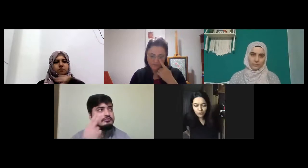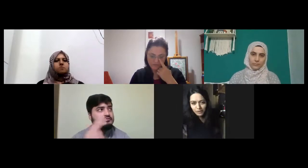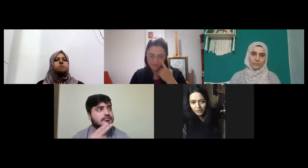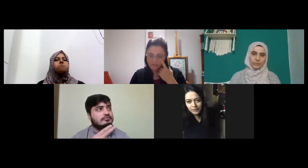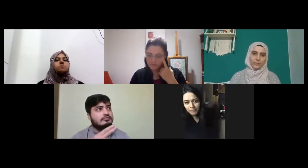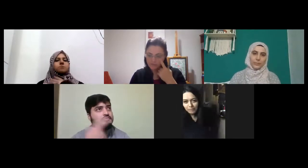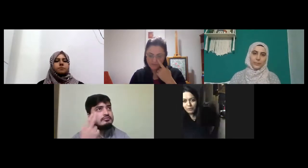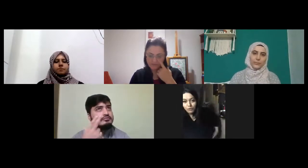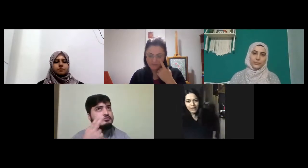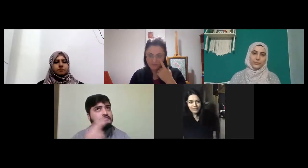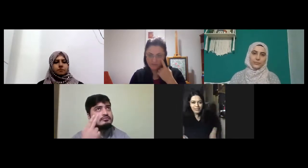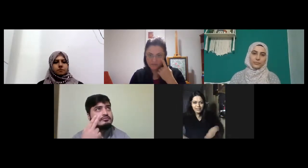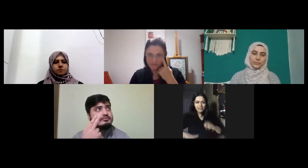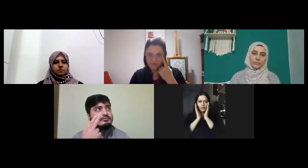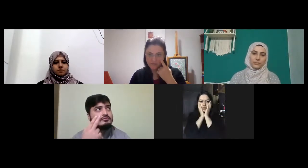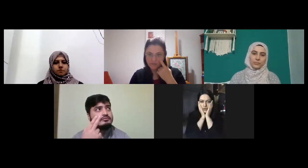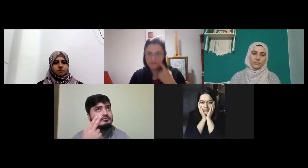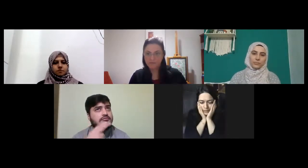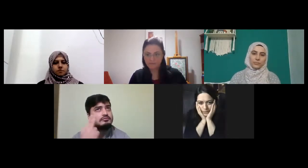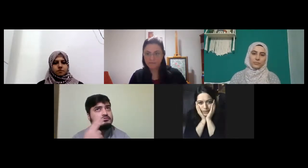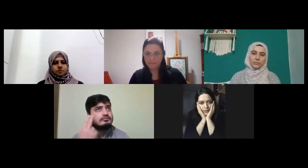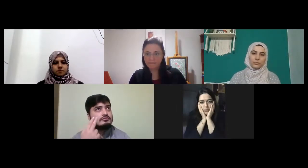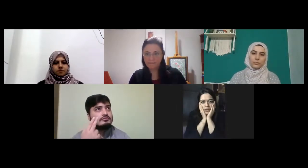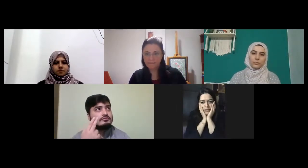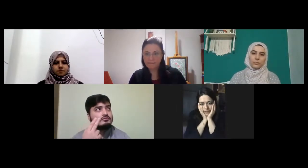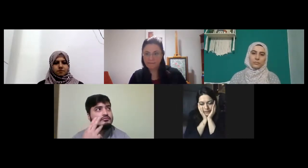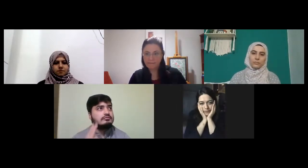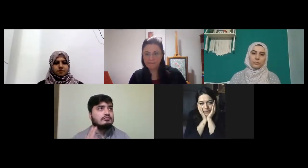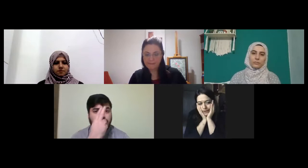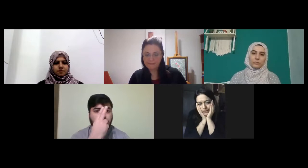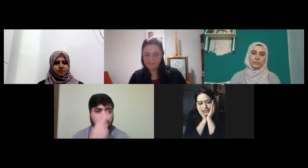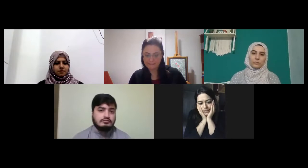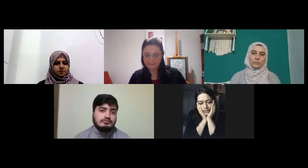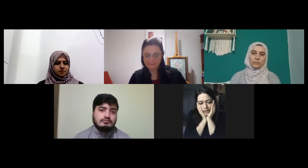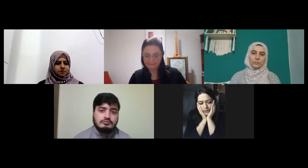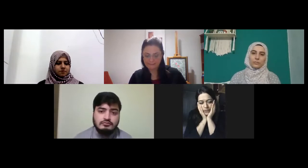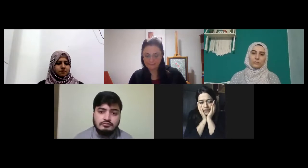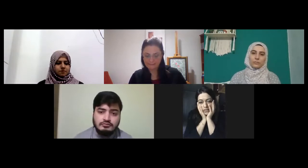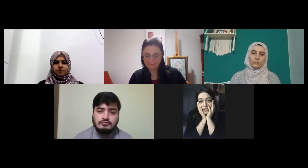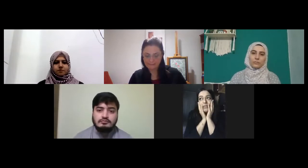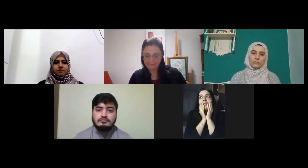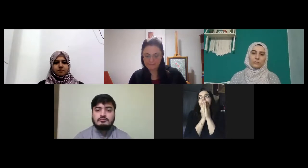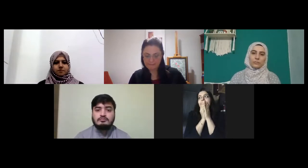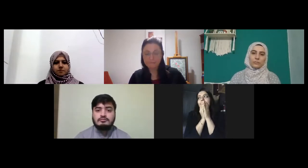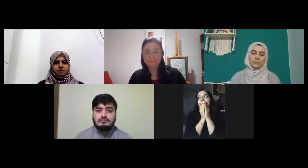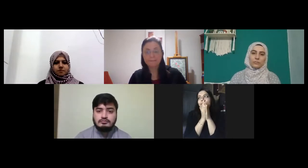bugün dersi zaten kısa tutacaktım bu kadarla devam kalsın isterseniz haftaya da isterseniz dini